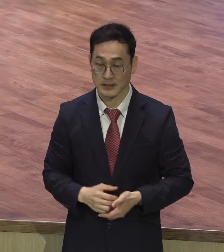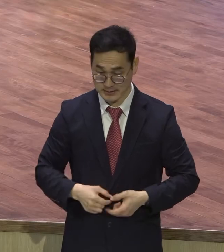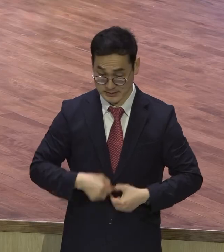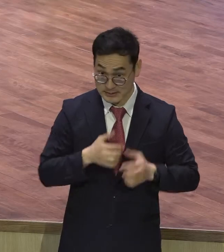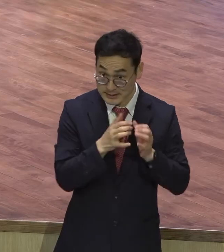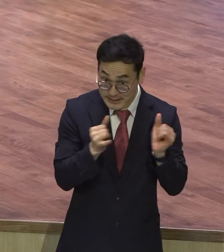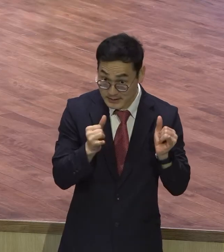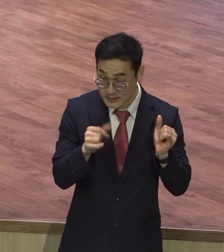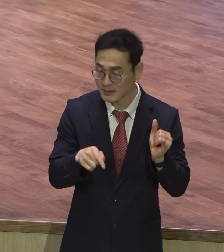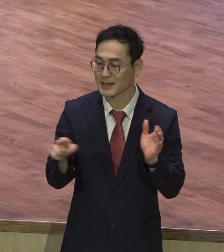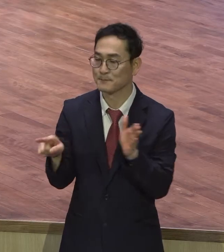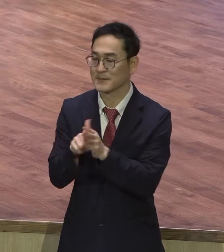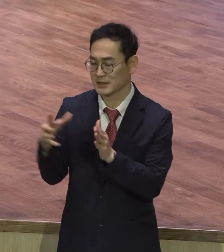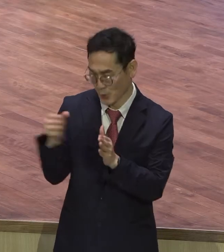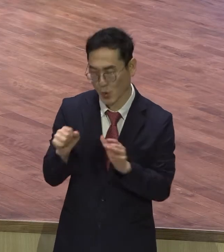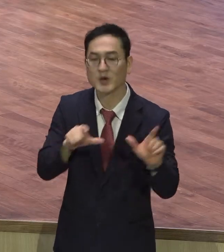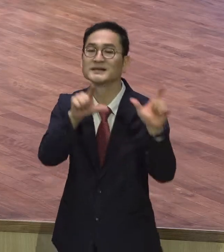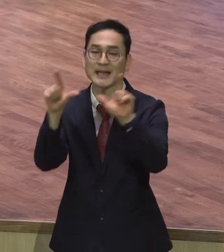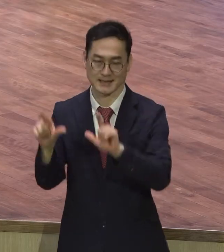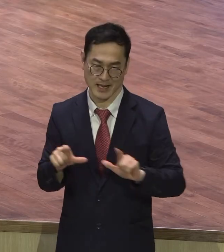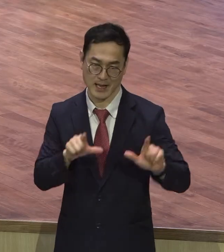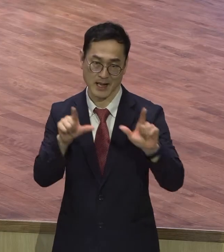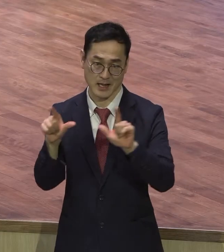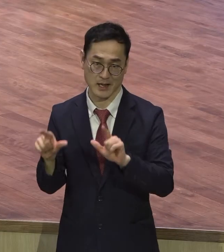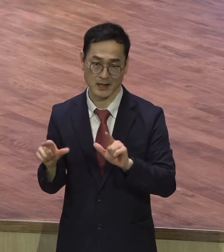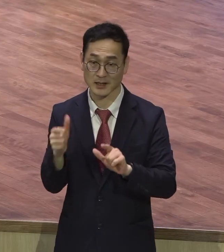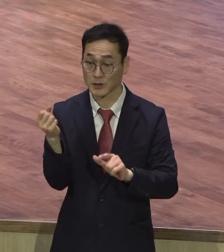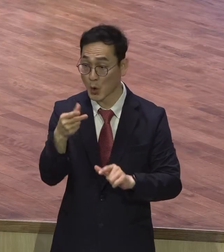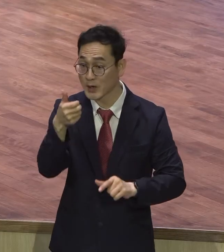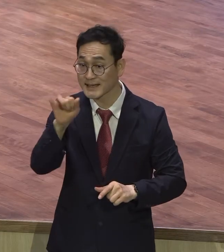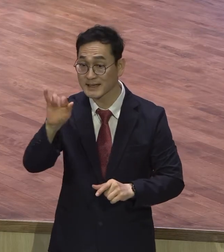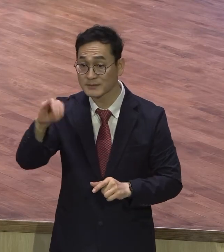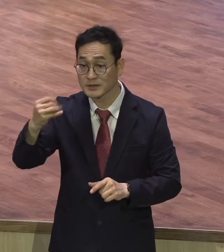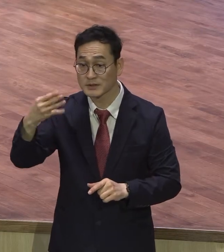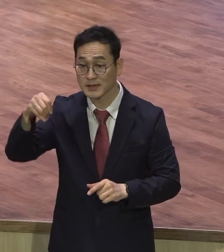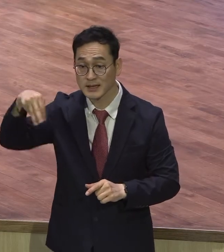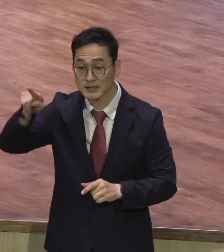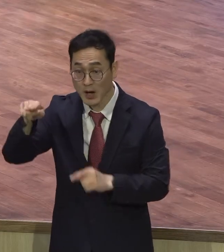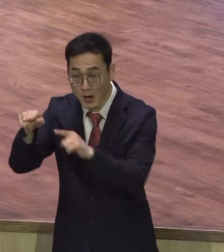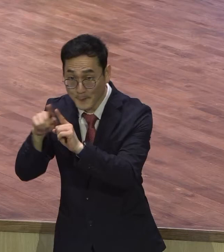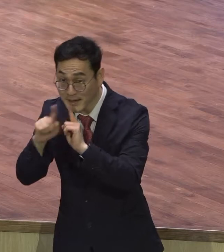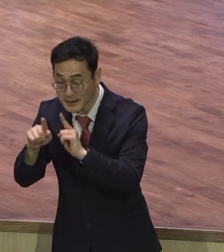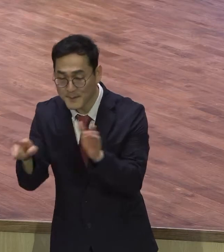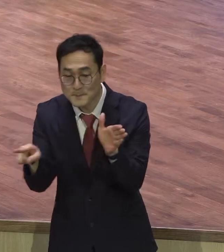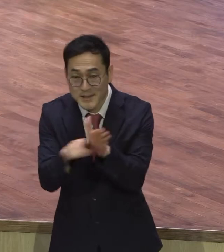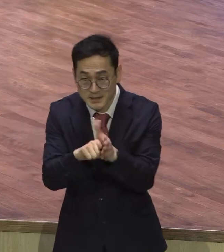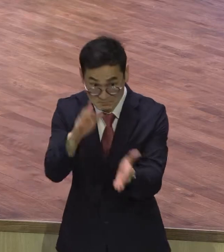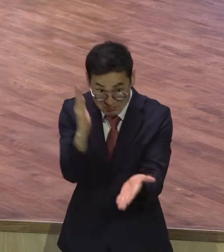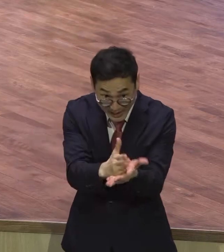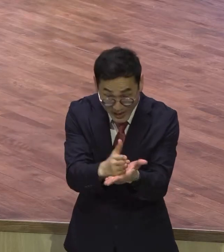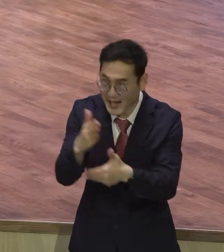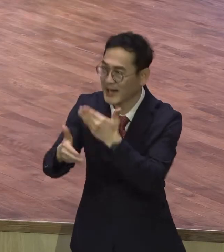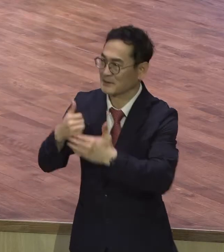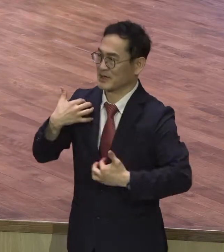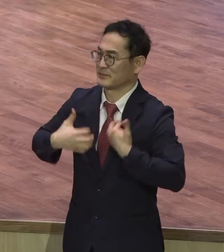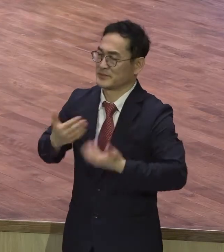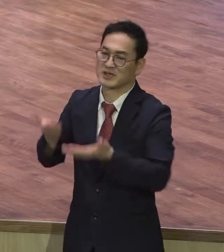살리라. 히브리 11장 6절에도 믿음이 없이는 하나님을 기쁘시게 못하나니